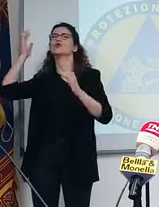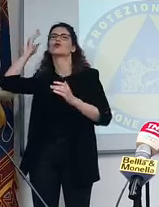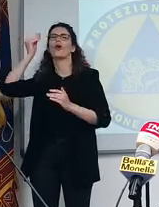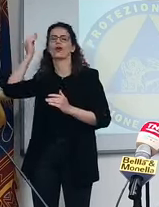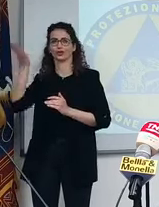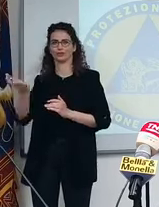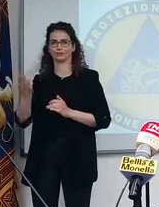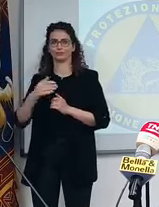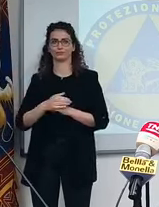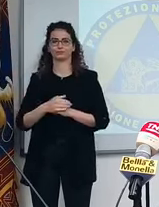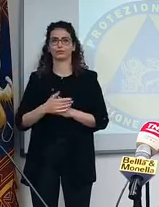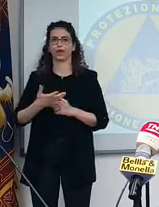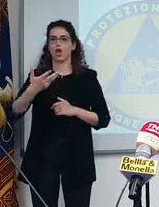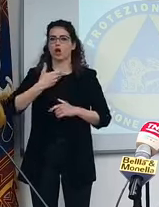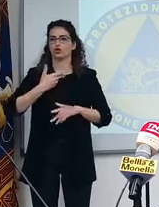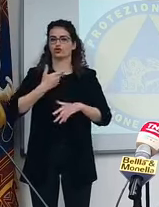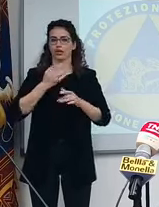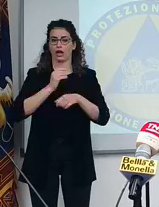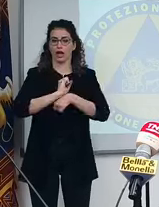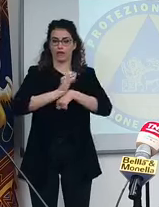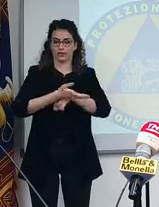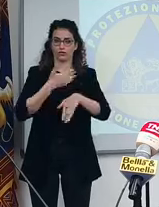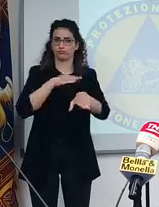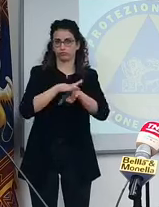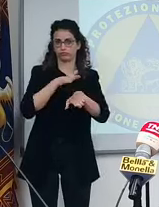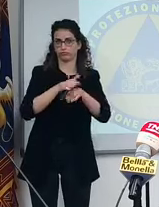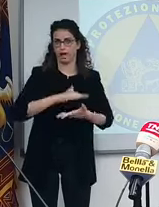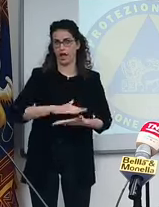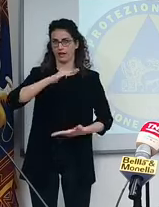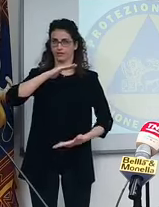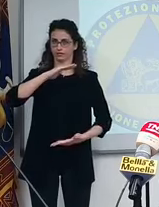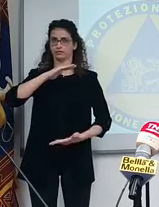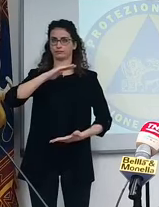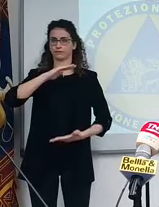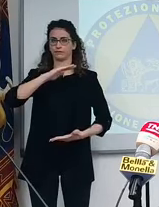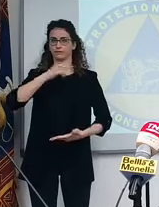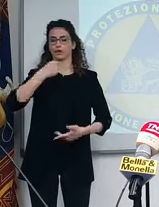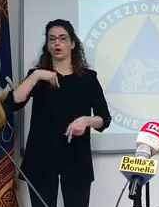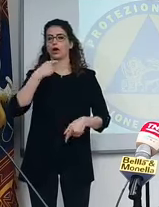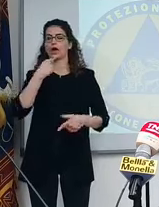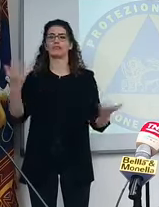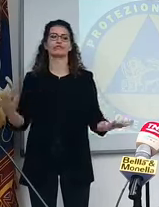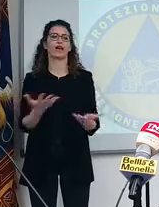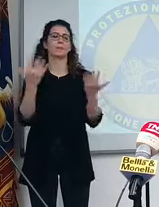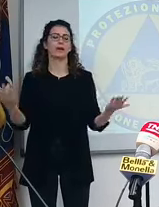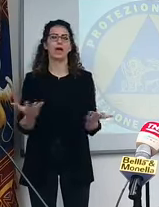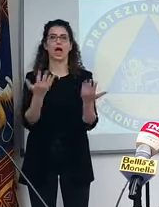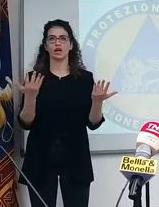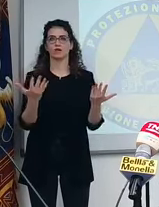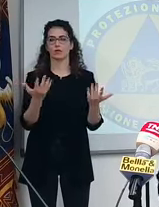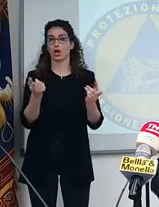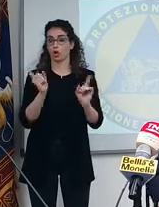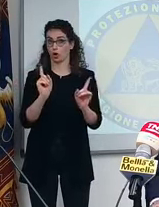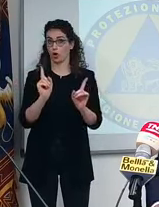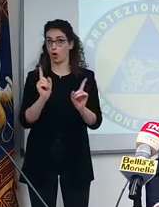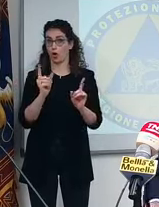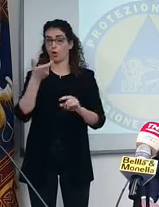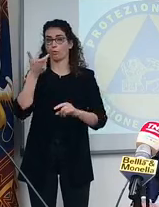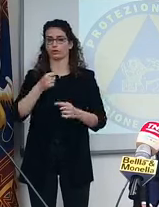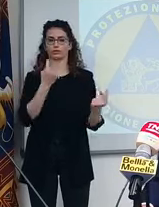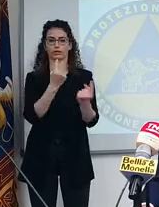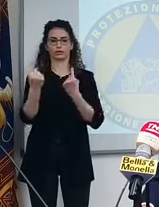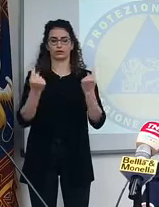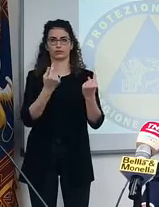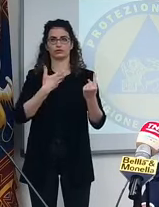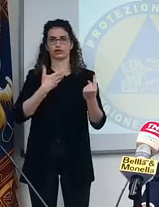Abbiamo comunque acquisito esperienza sul virus. Non dobbiamo banalizzare la situazione, perché la situazione è una situazione oggi di